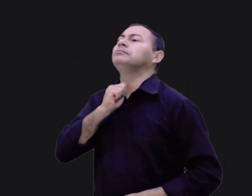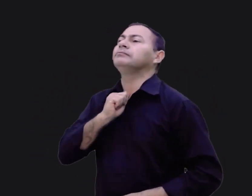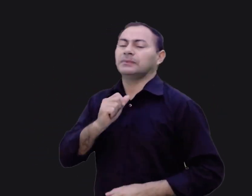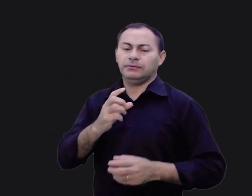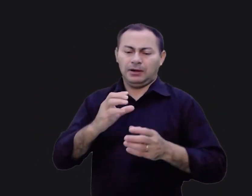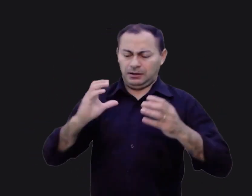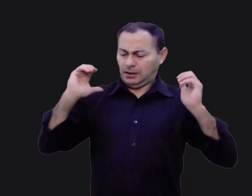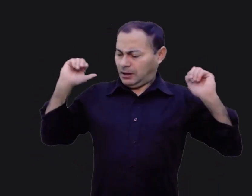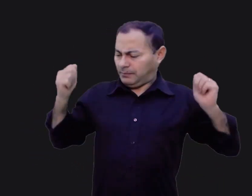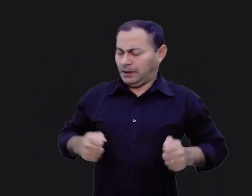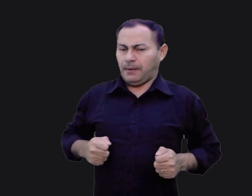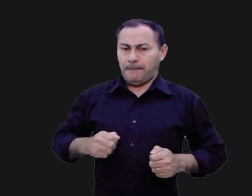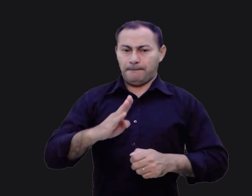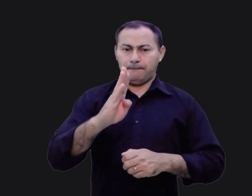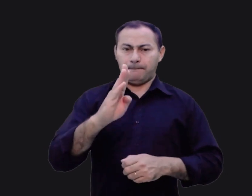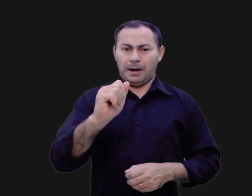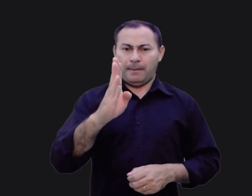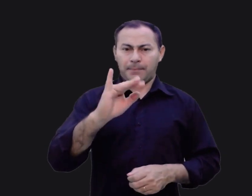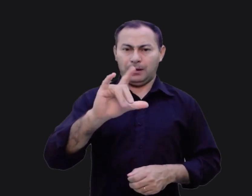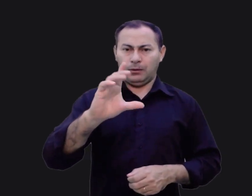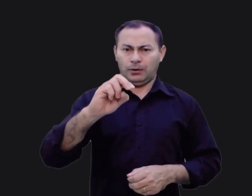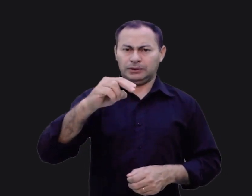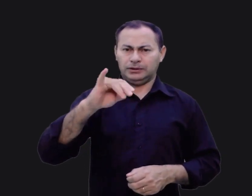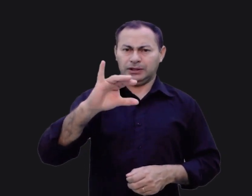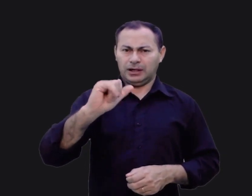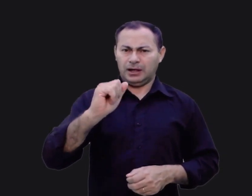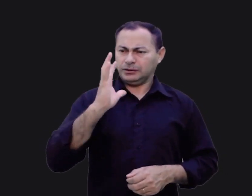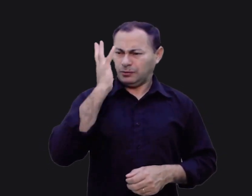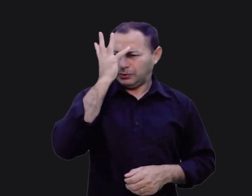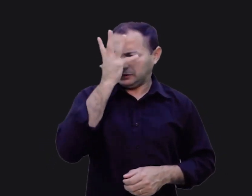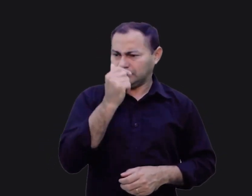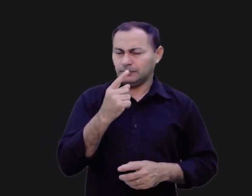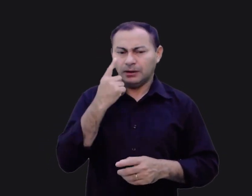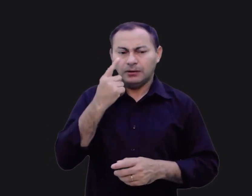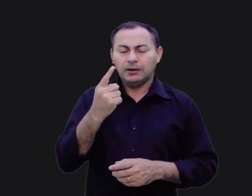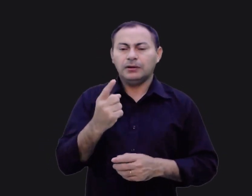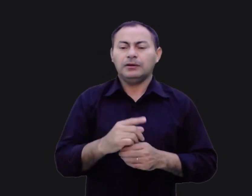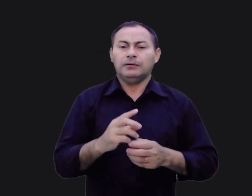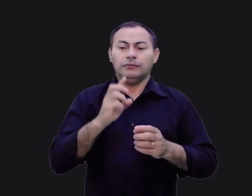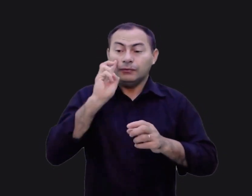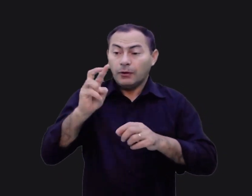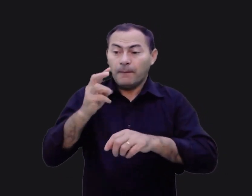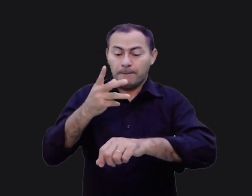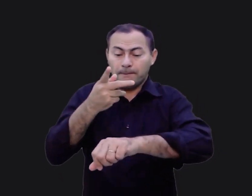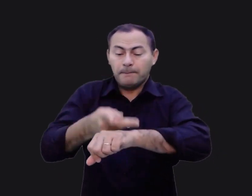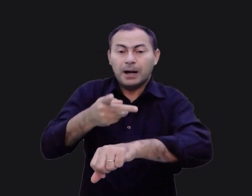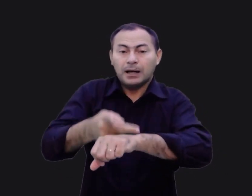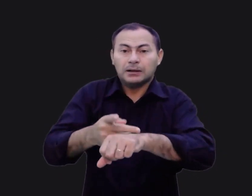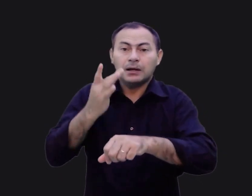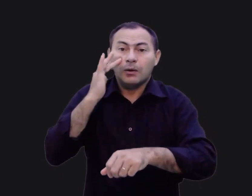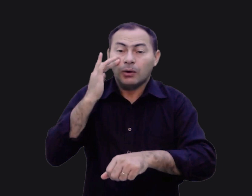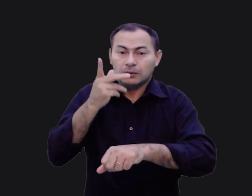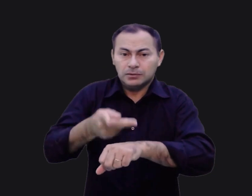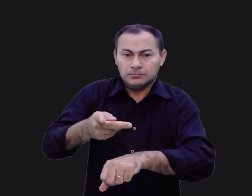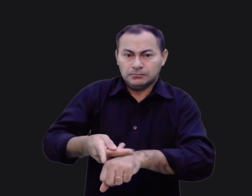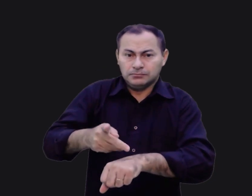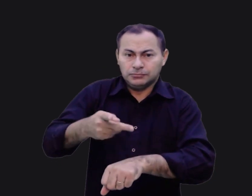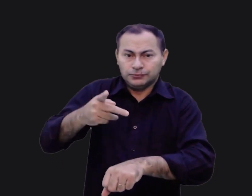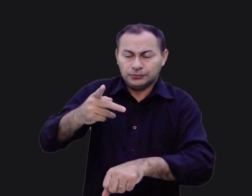babilônica e achou-a muito bonita. Ele também viu prata e ouro. Existe um padrão conhecido de